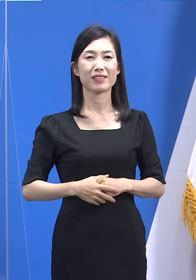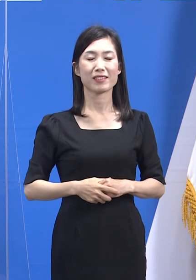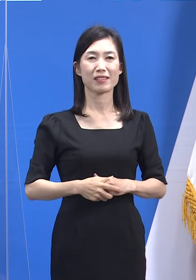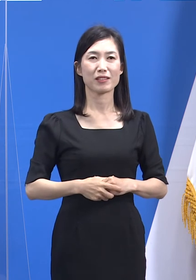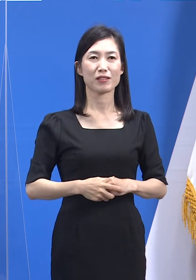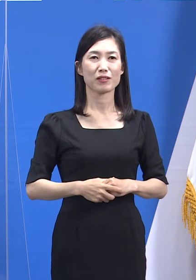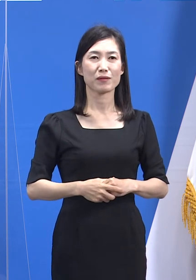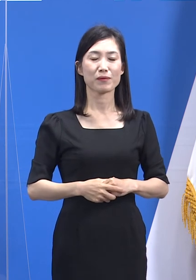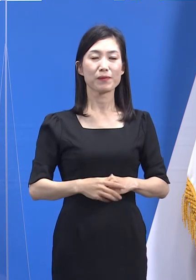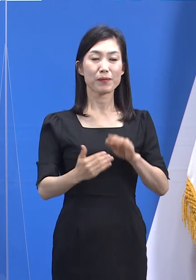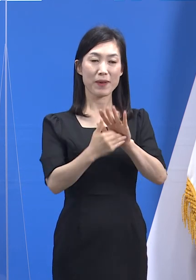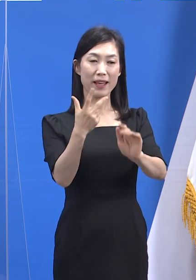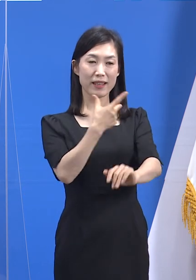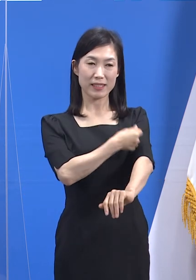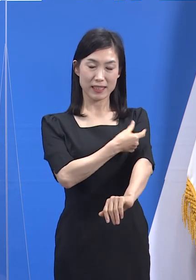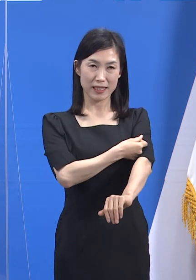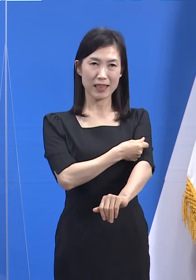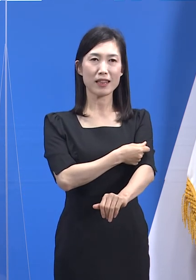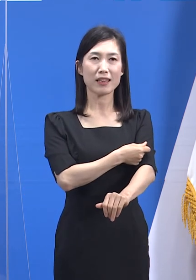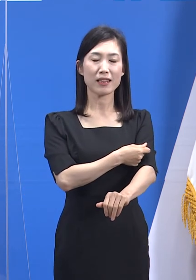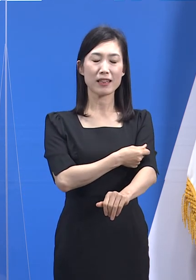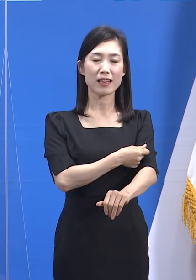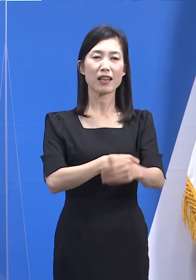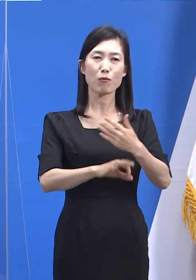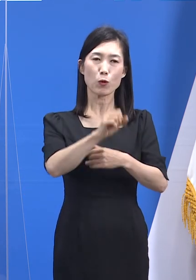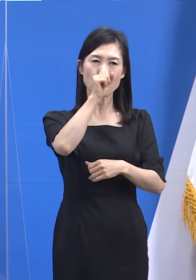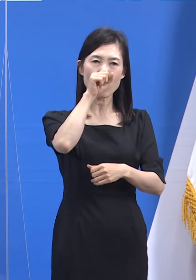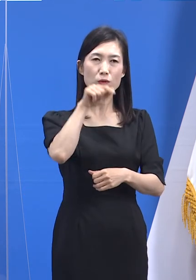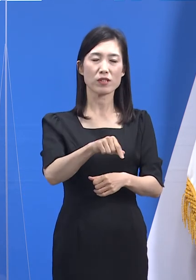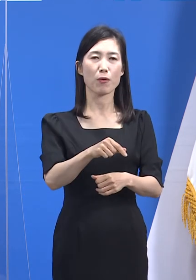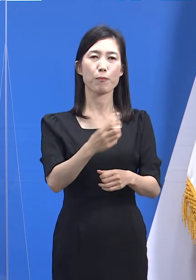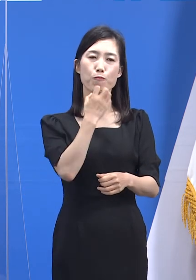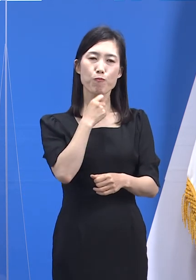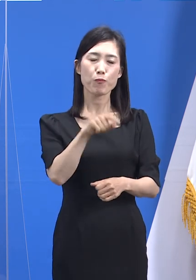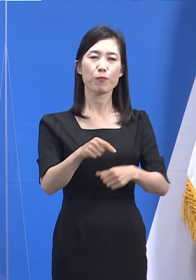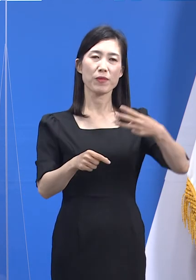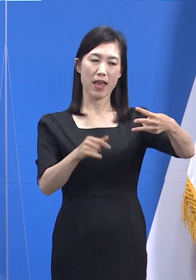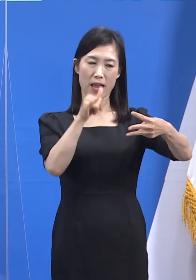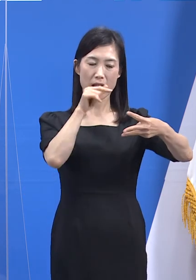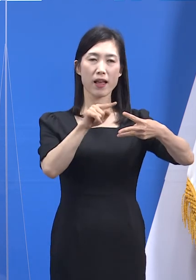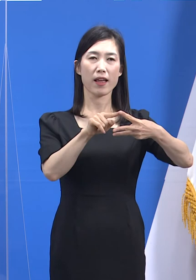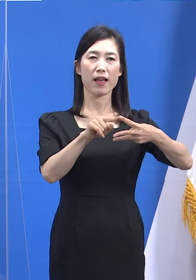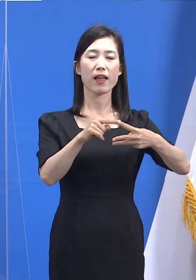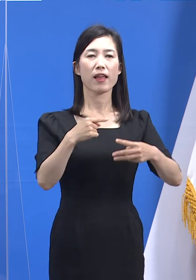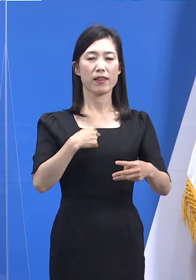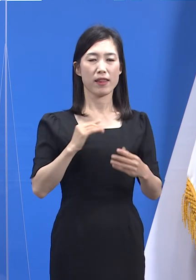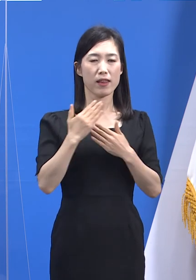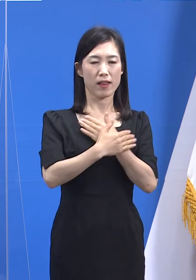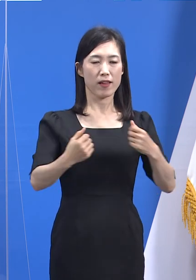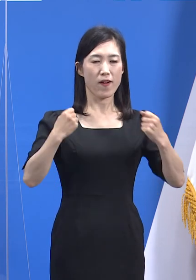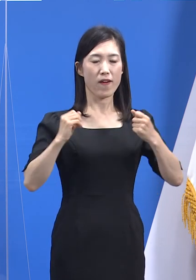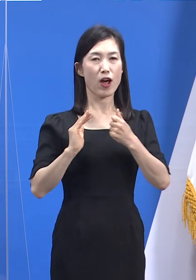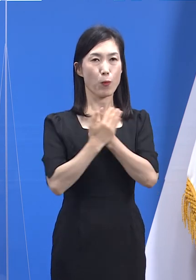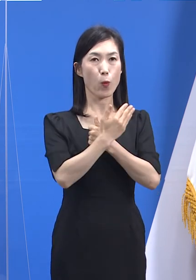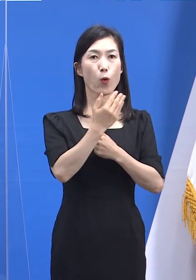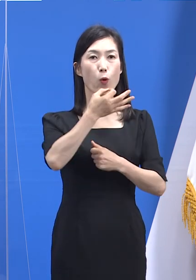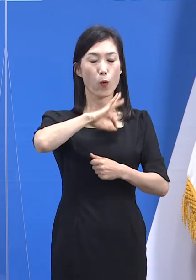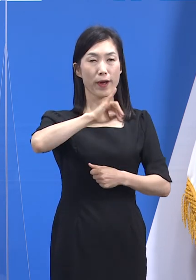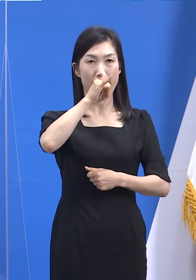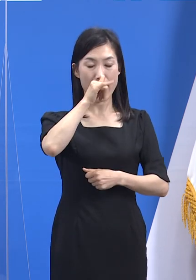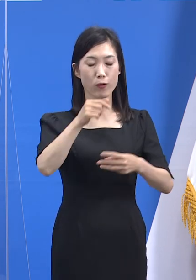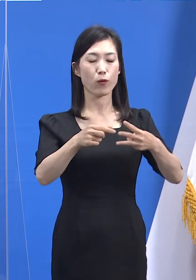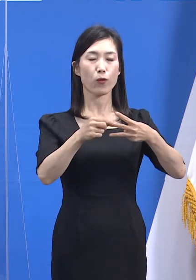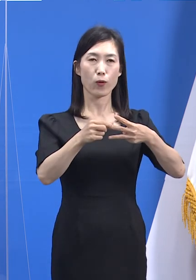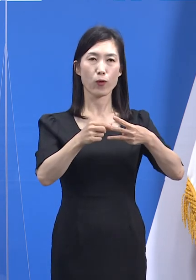백신 접종을 통해 얻어지는 효과는 크게 세 가지입니다. 하나는 내 건강을 지키는 것, 두 번째는